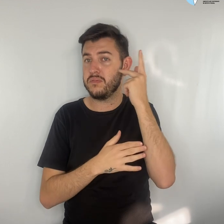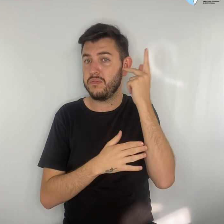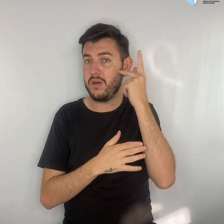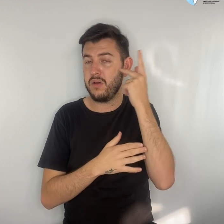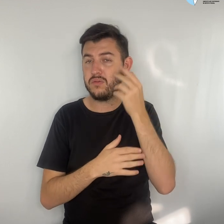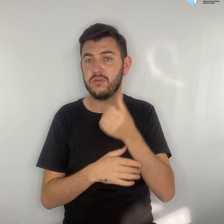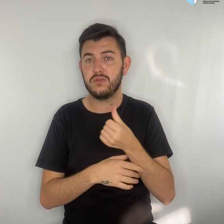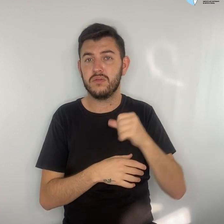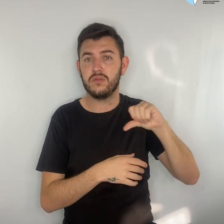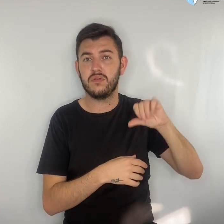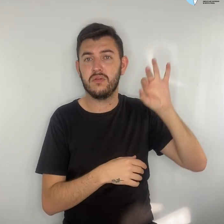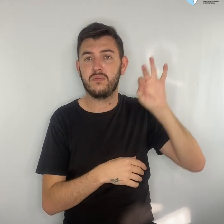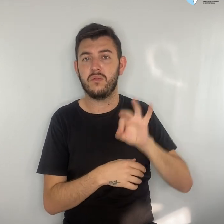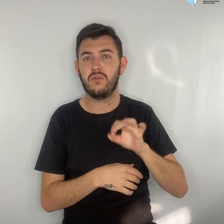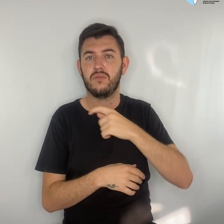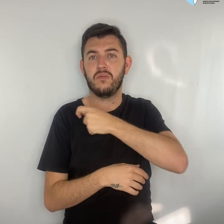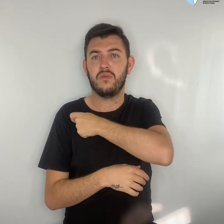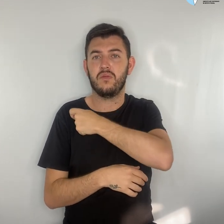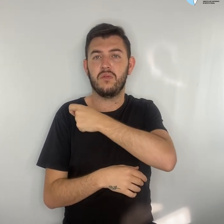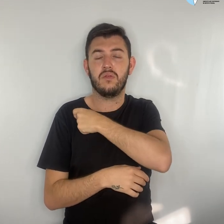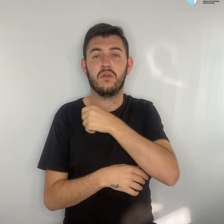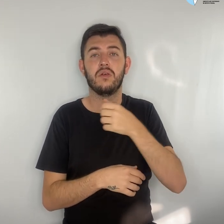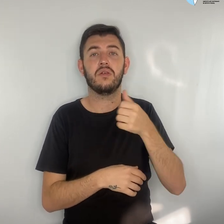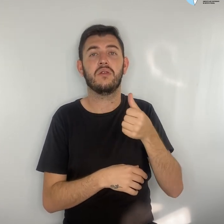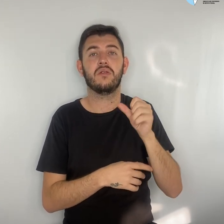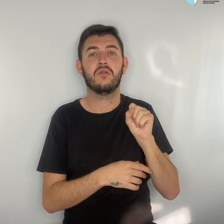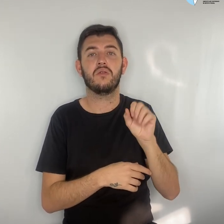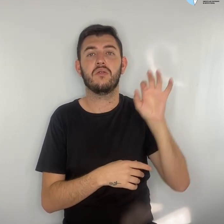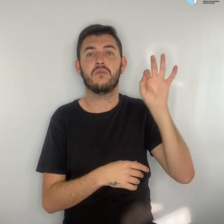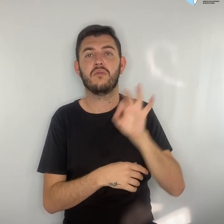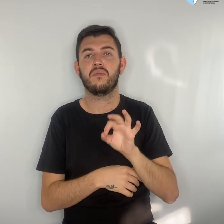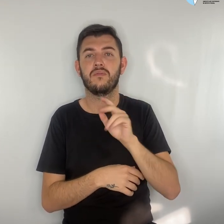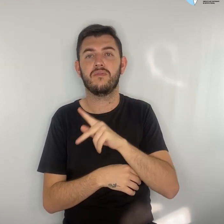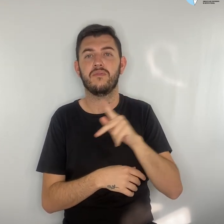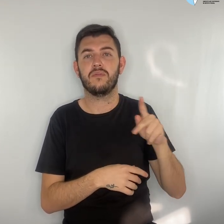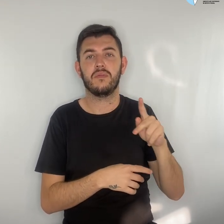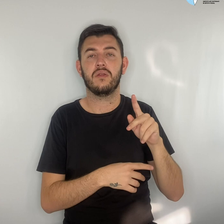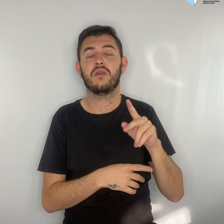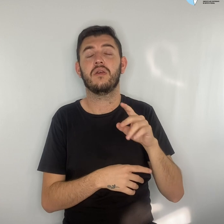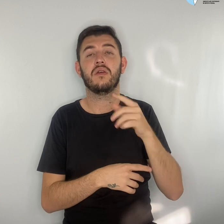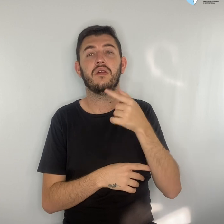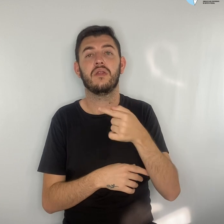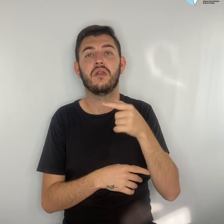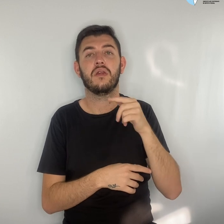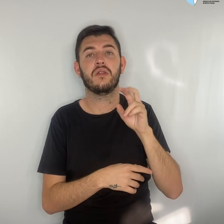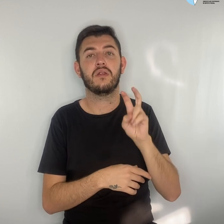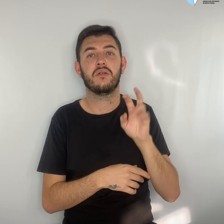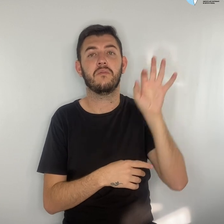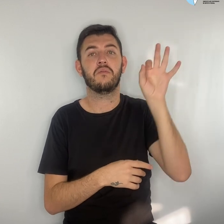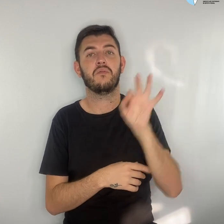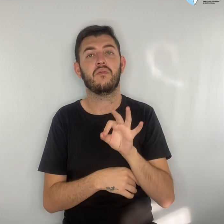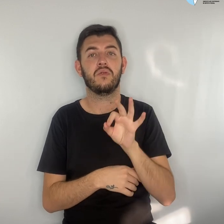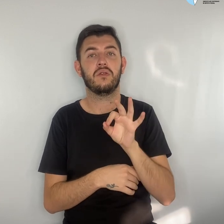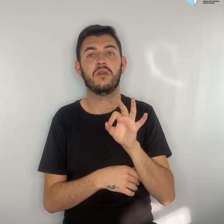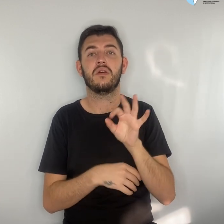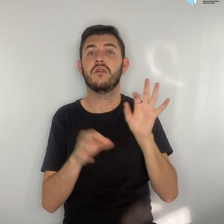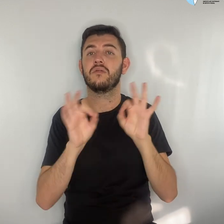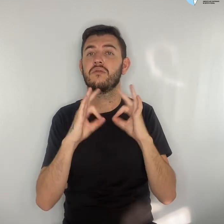estudantes, 68% dos professores e 75% dos familiares.